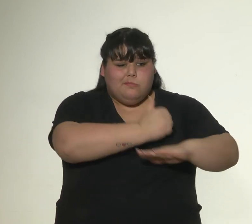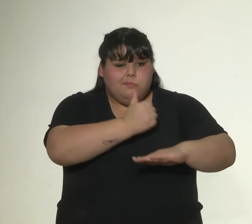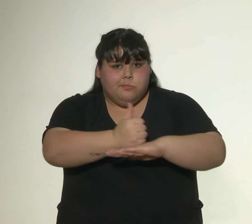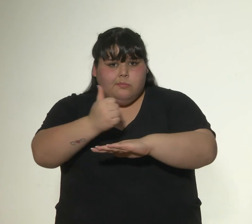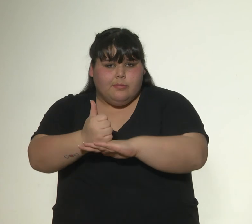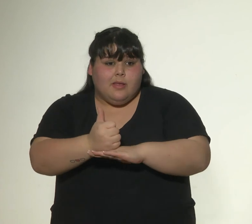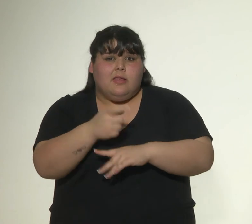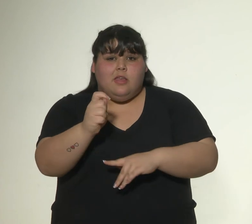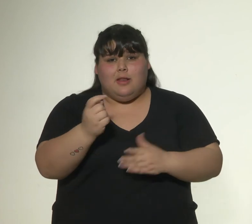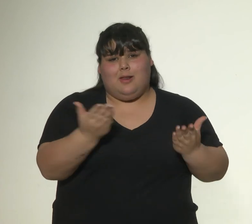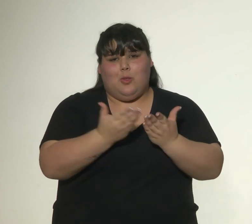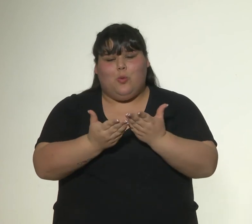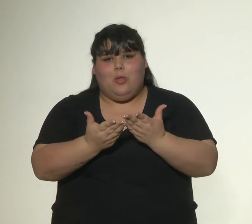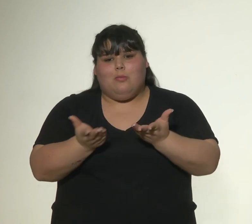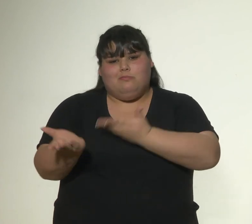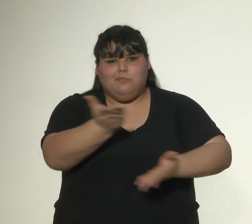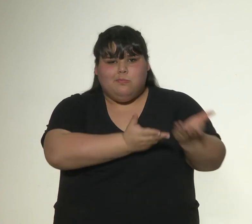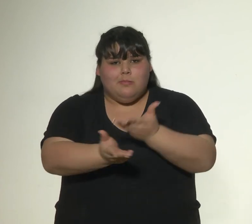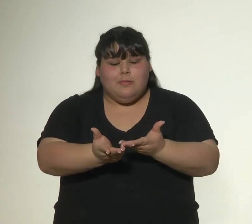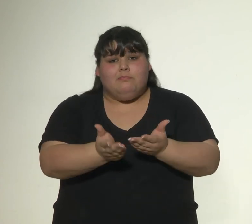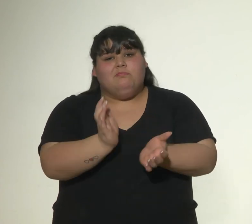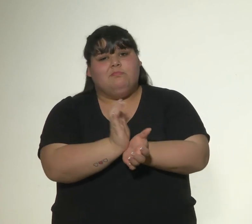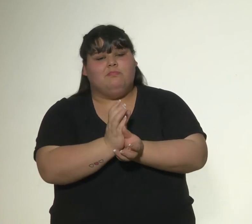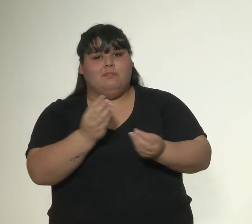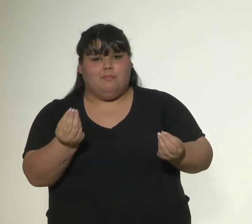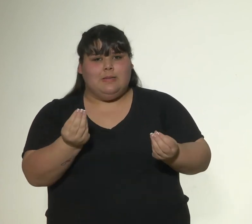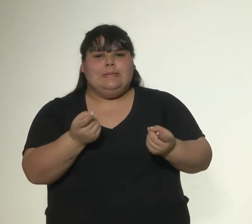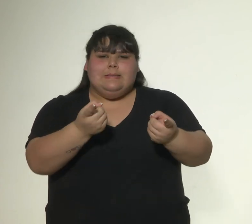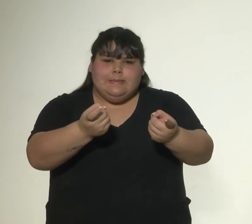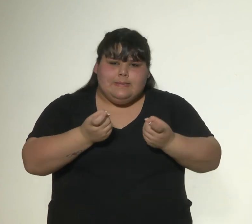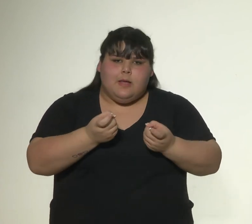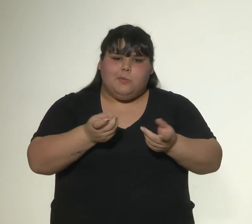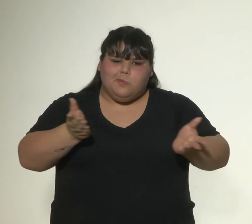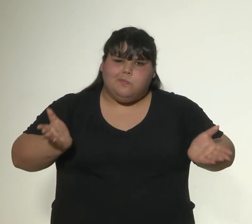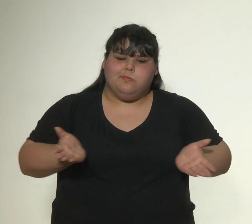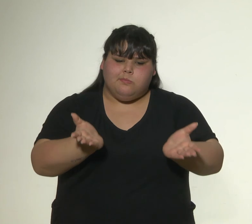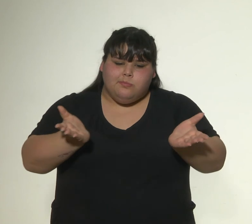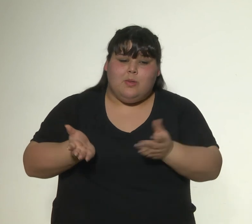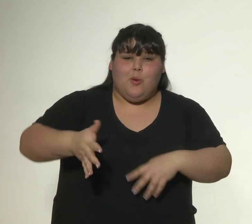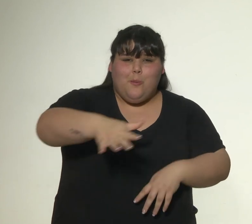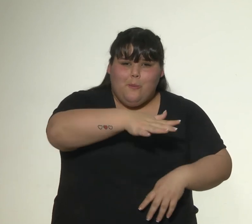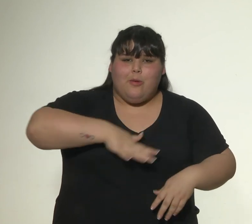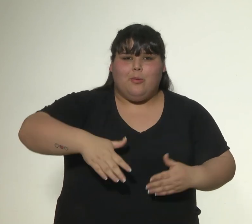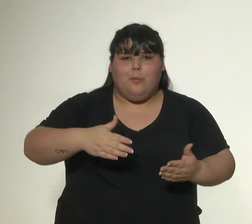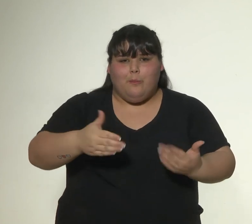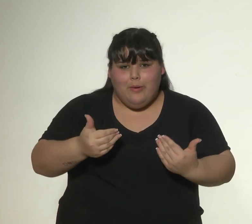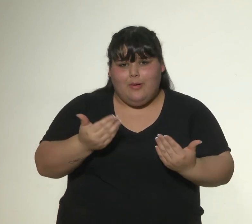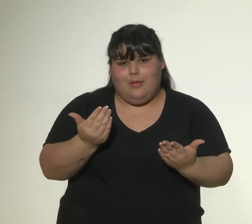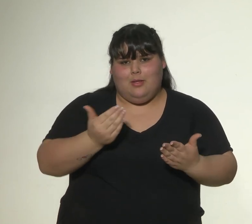estudiantes. En definitiva, es necesario fomentar espacios de participación activa